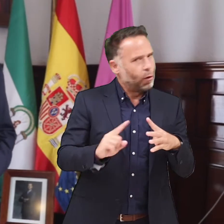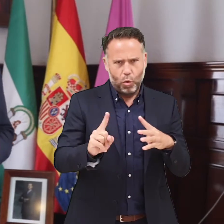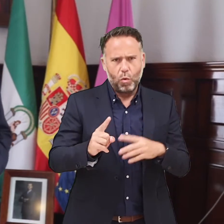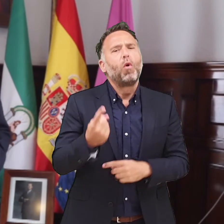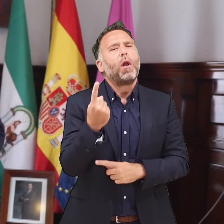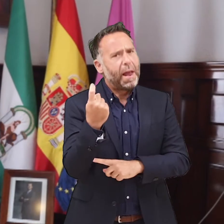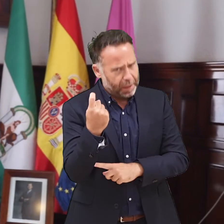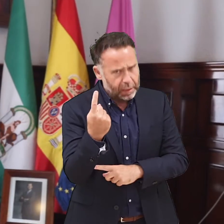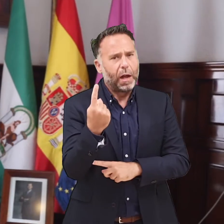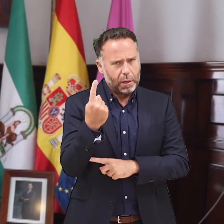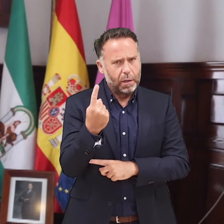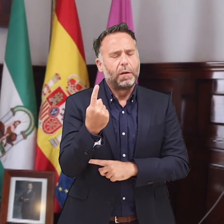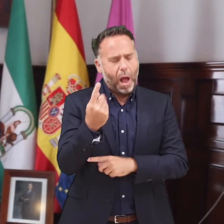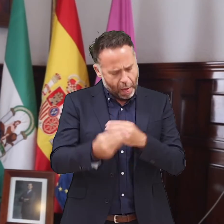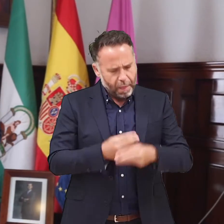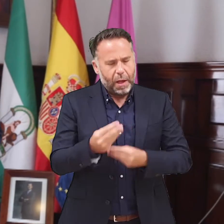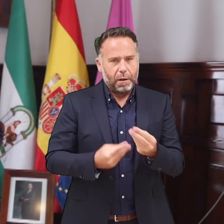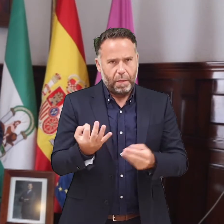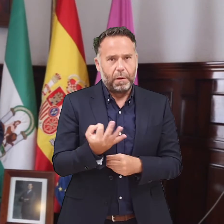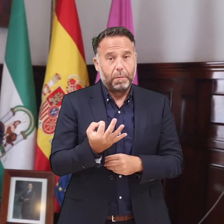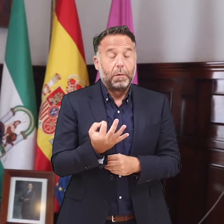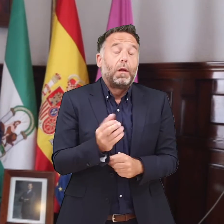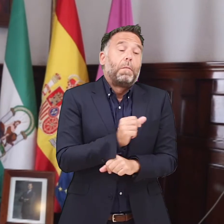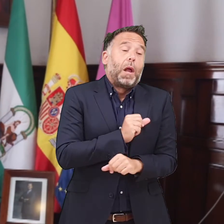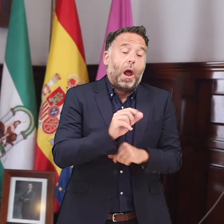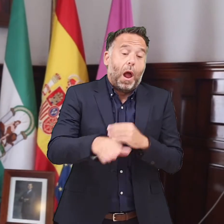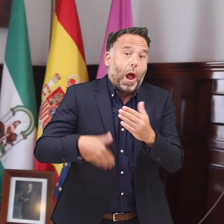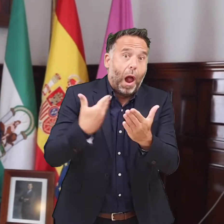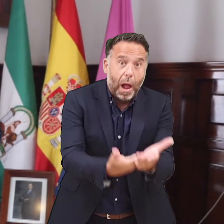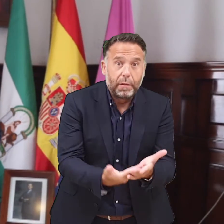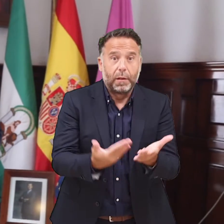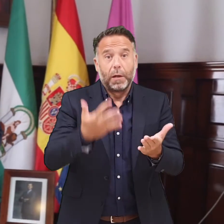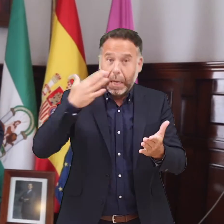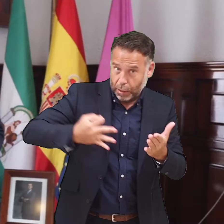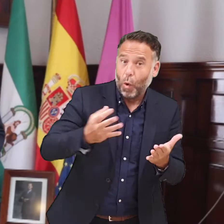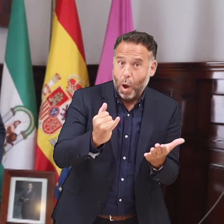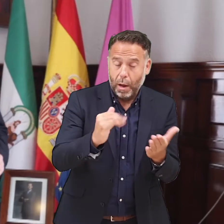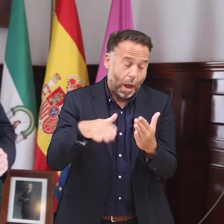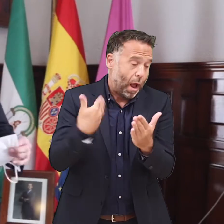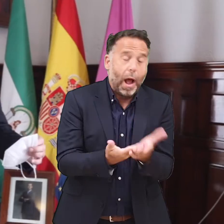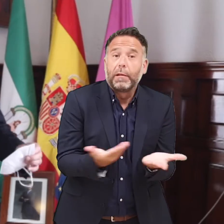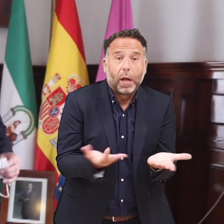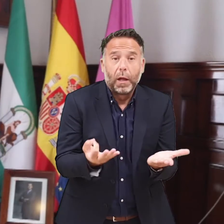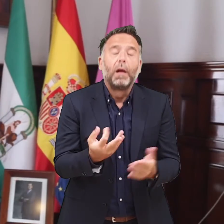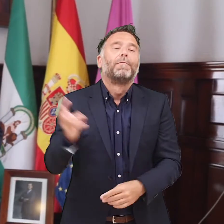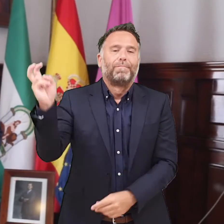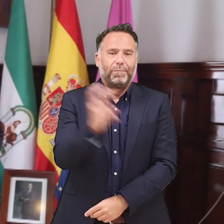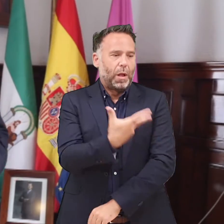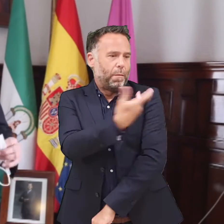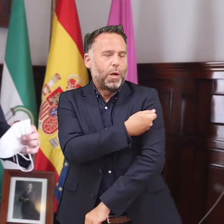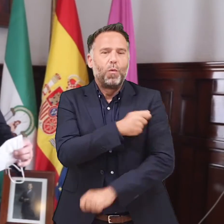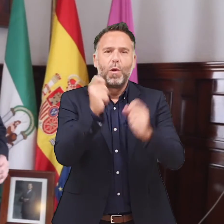baladís, necesarias a tener en cuenta. Mientras exista el riesgo que existe, hasta que la vacuna llegue